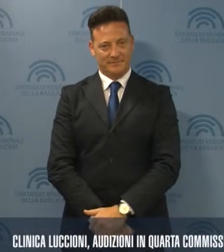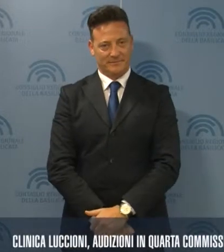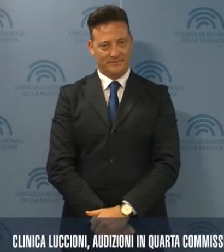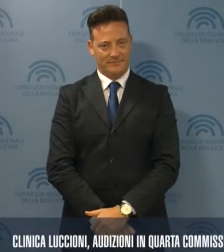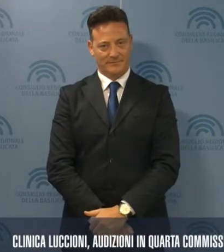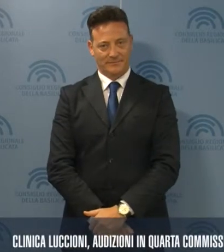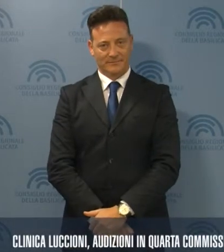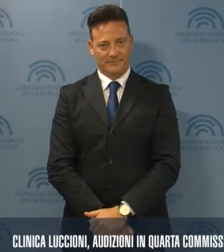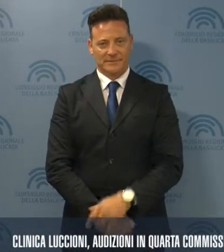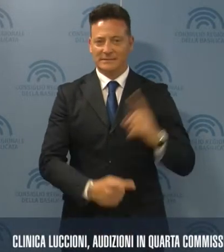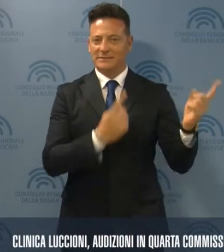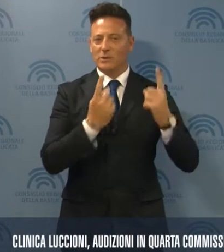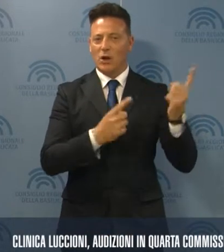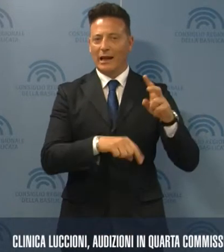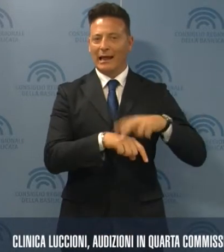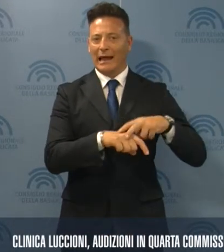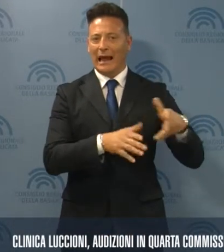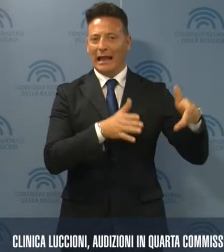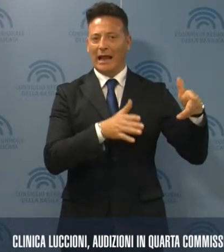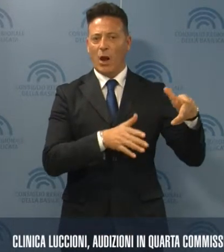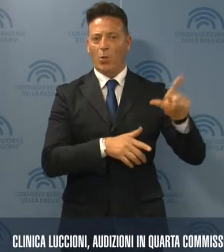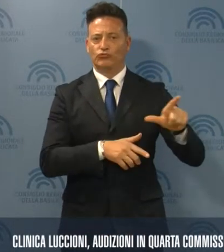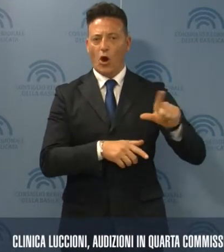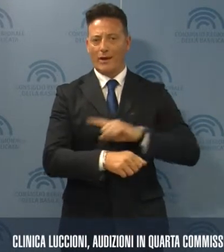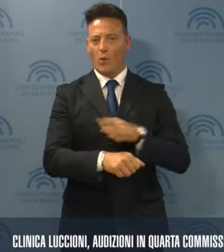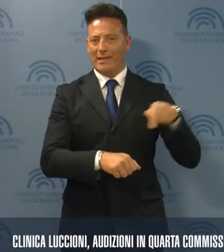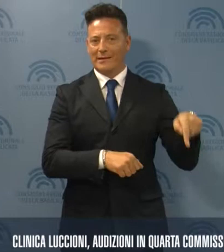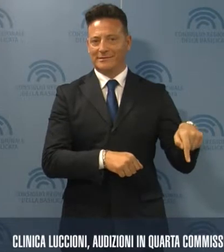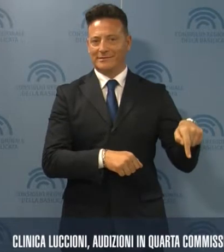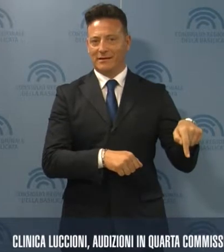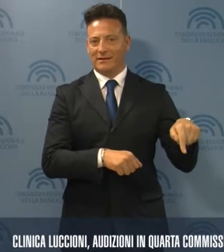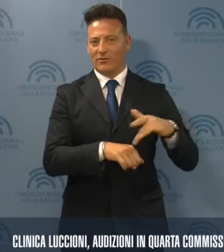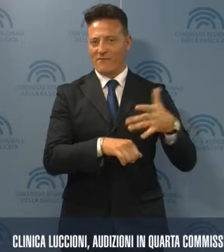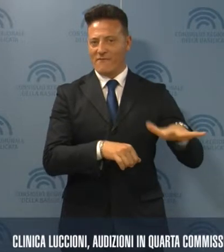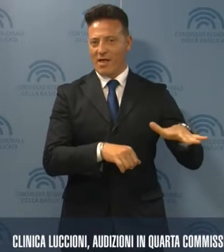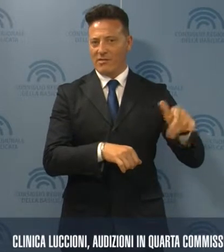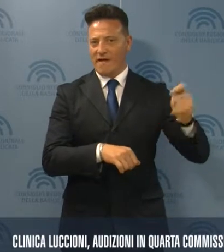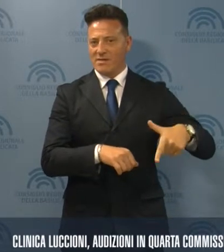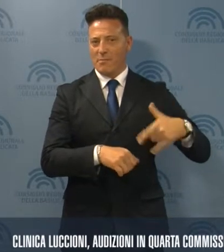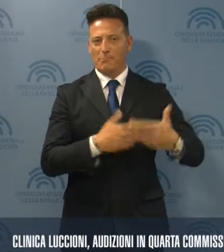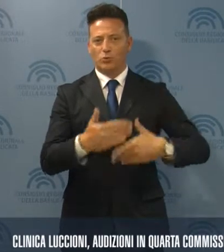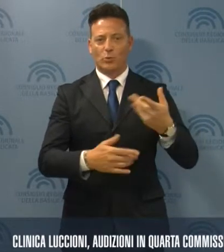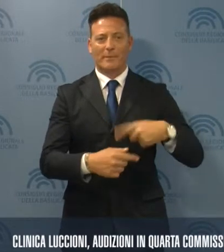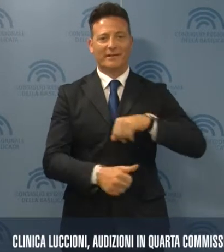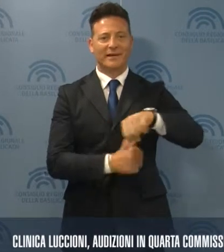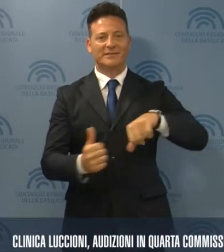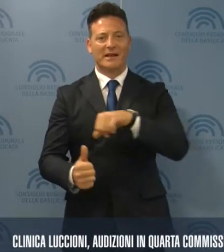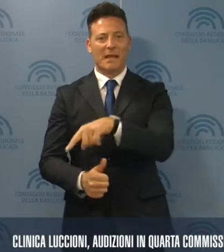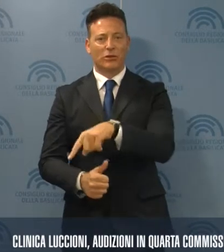La vicenda della clinica Luccioni di Potenza, dopo l'avvio della procedura per il trasferimento della sede e la